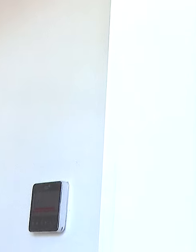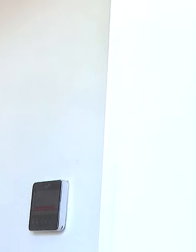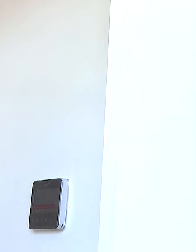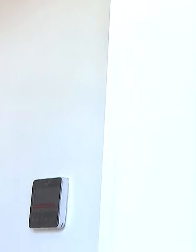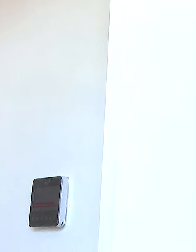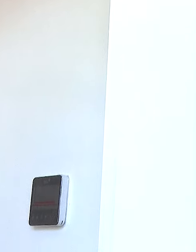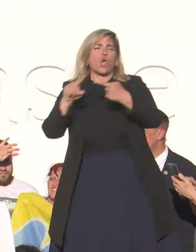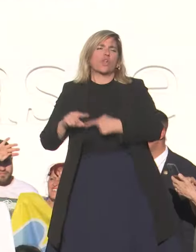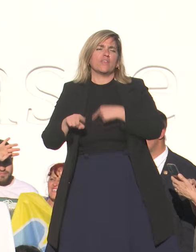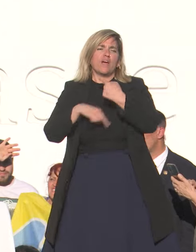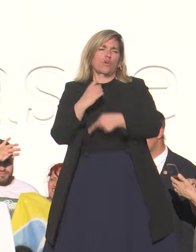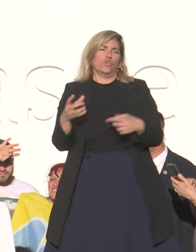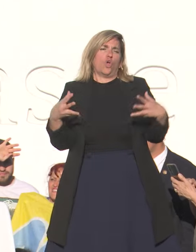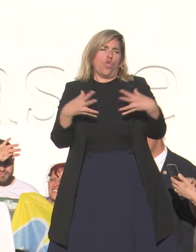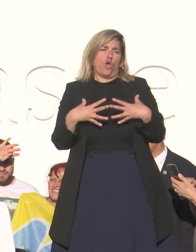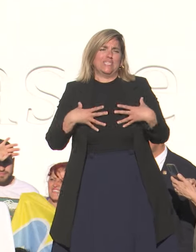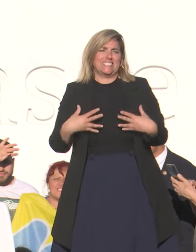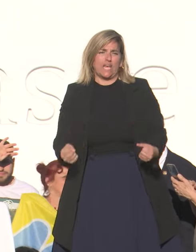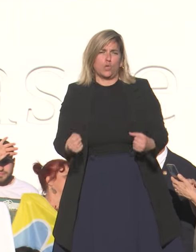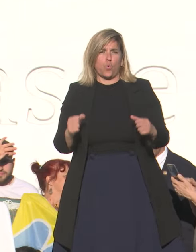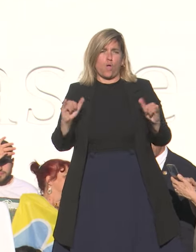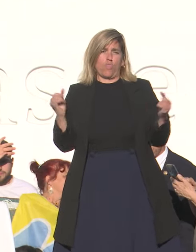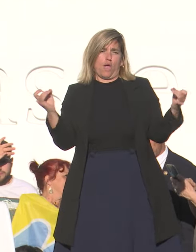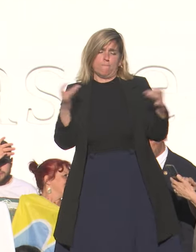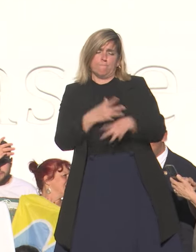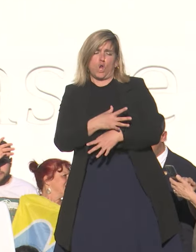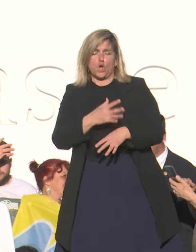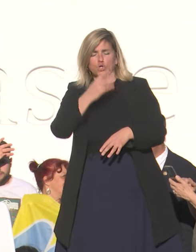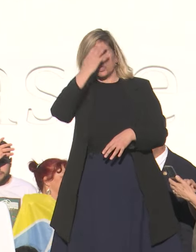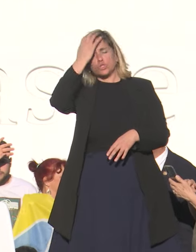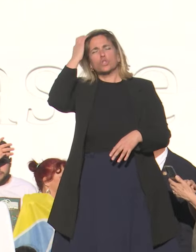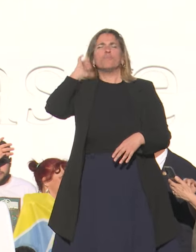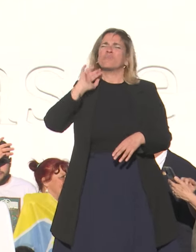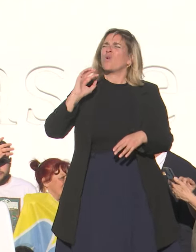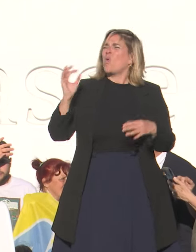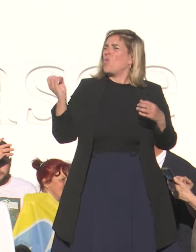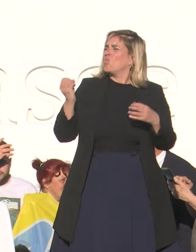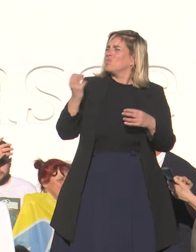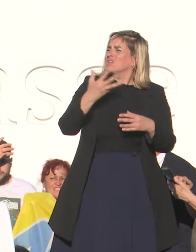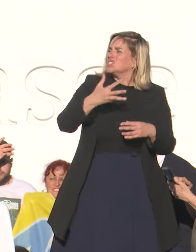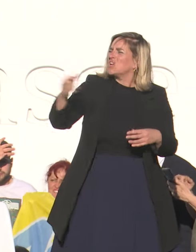hacer un traslado especializado a un centro de mejor nivel.